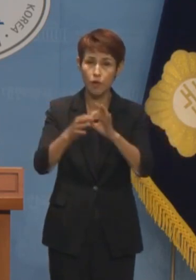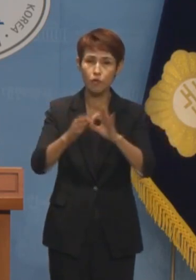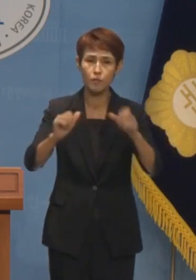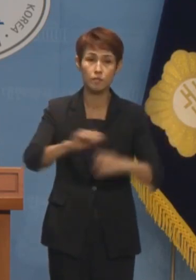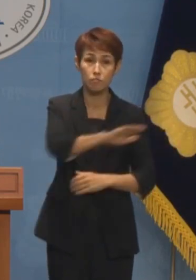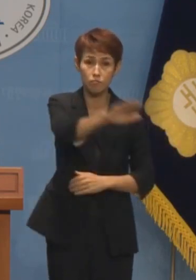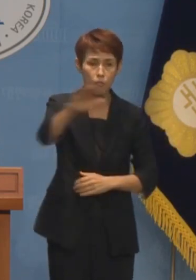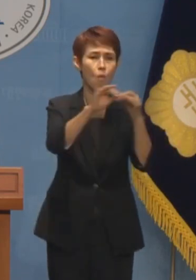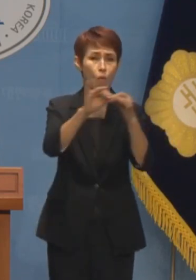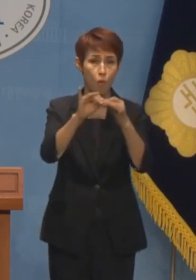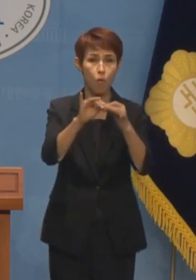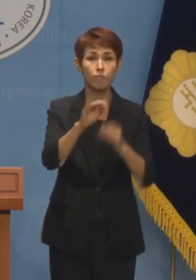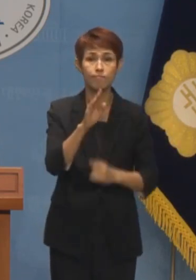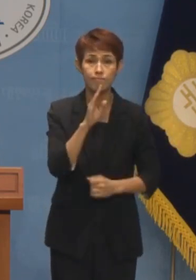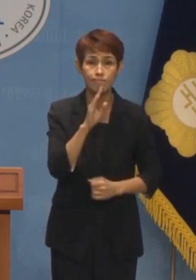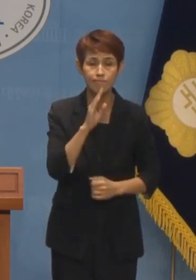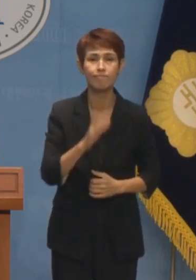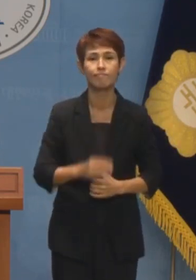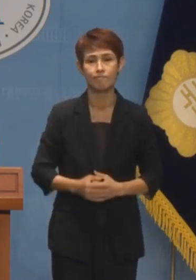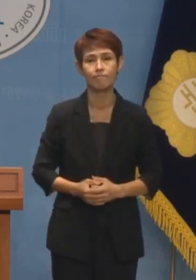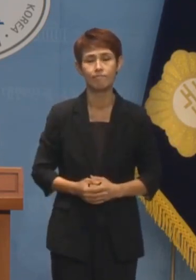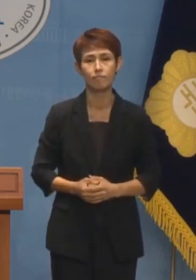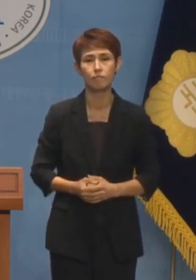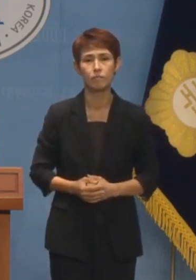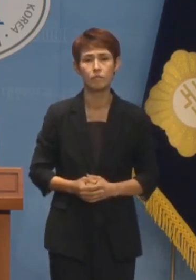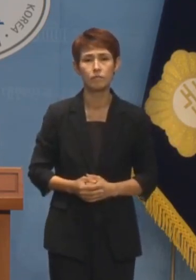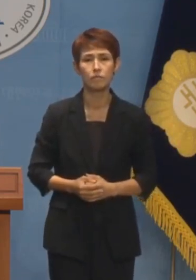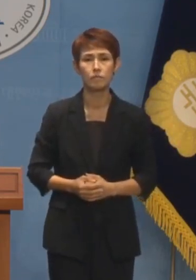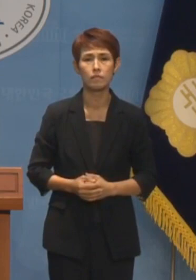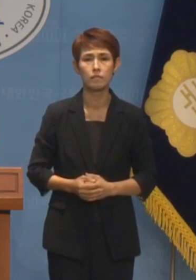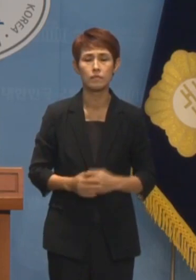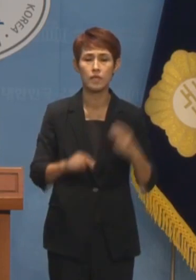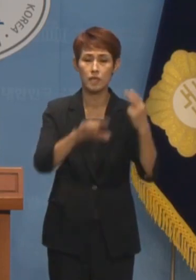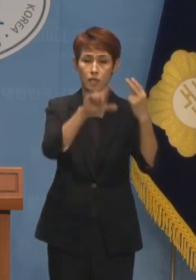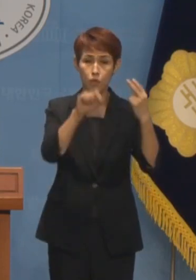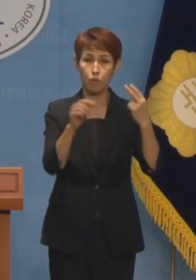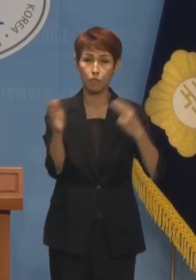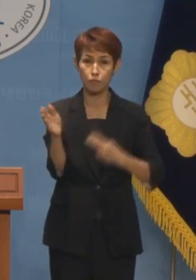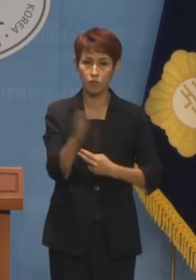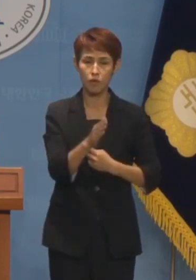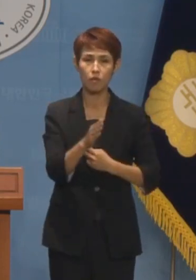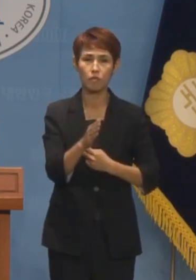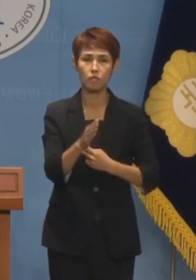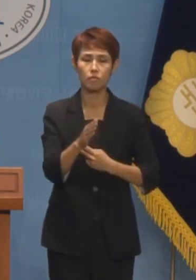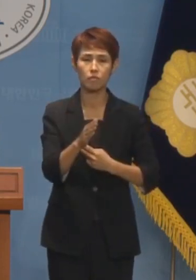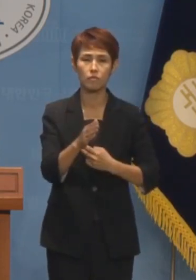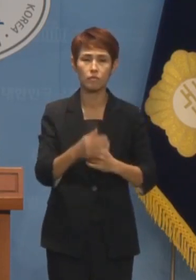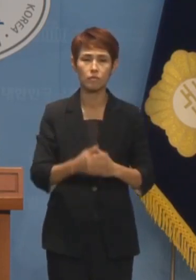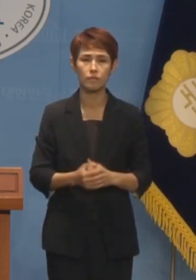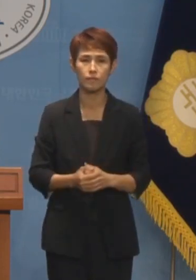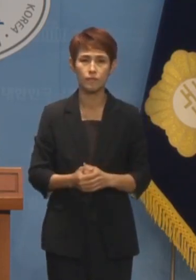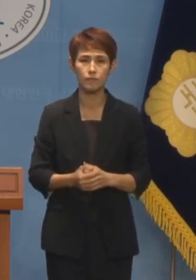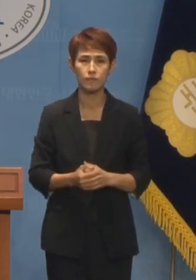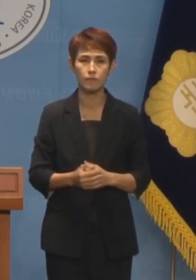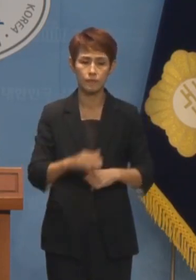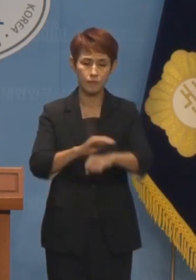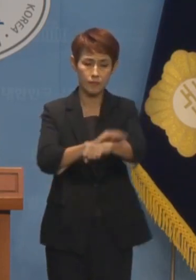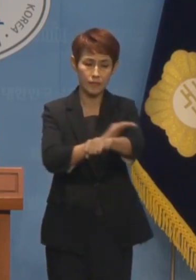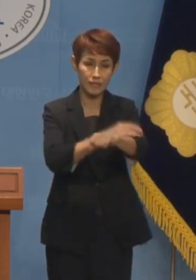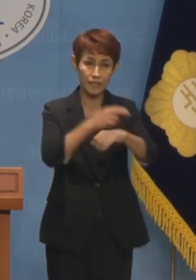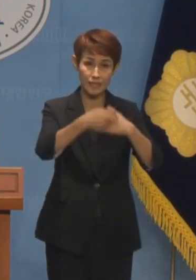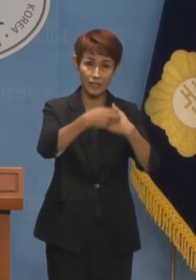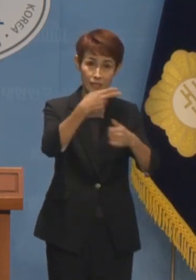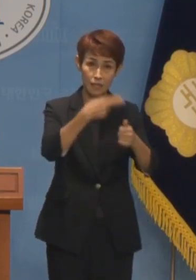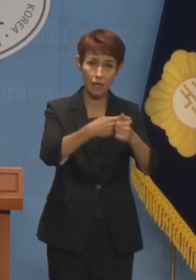공감하고 계신 것입니다 그렇지만 지난 2월부터 전공의의 90%가 현장을 떠났고 이후